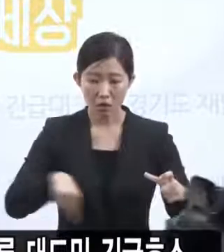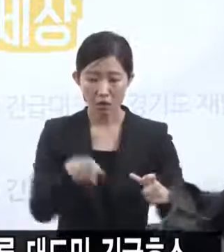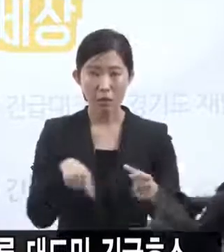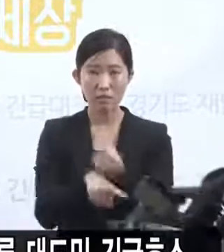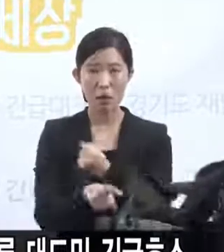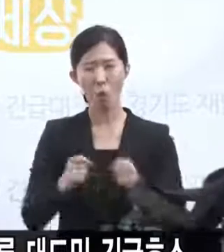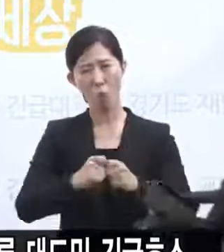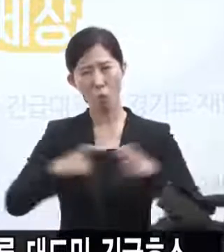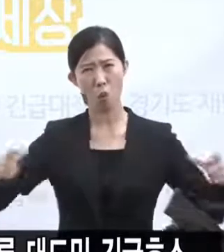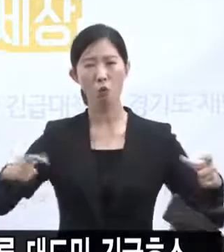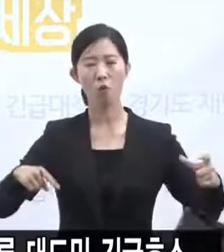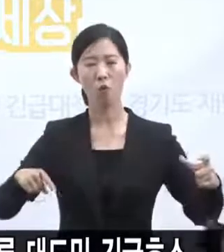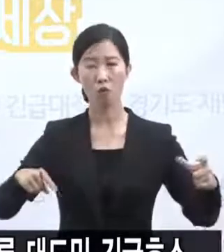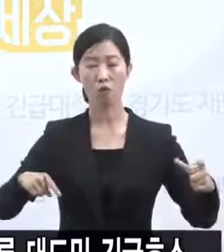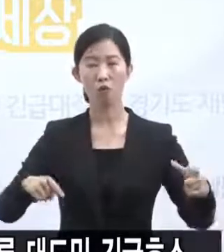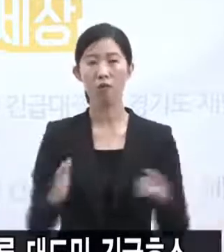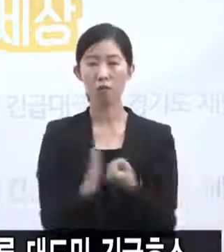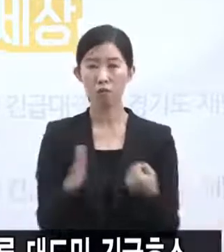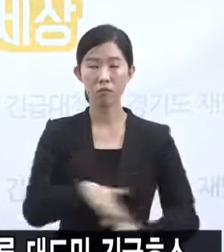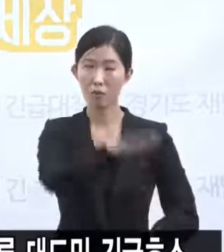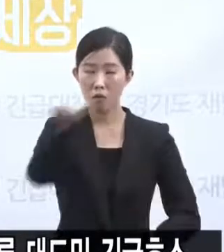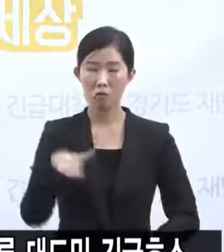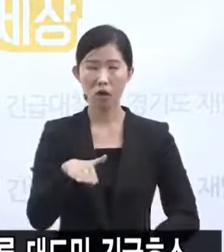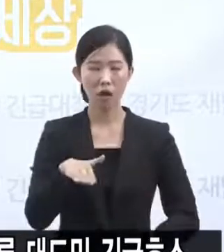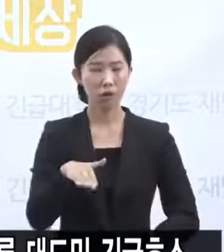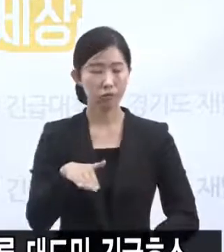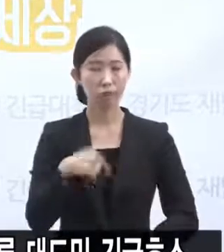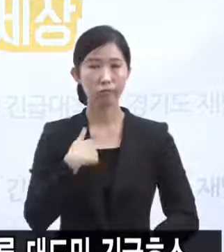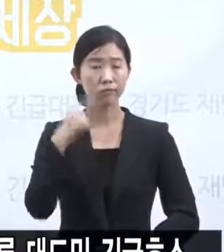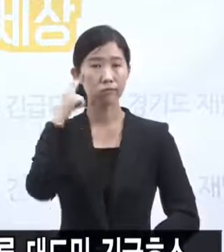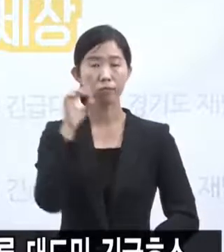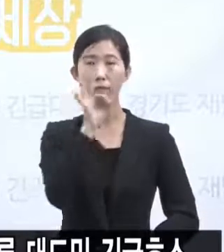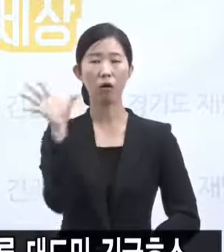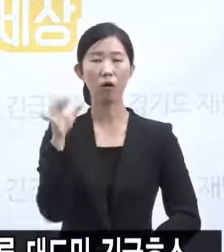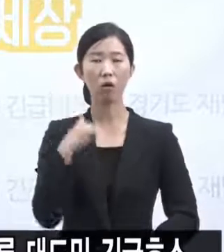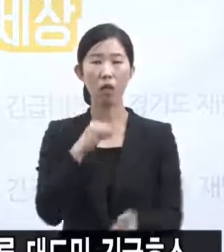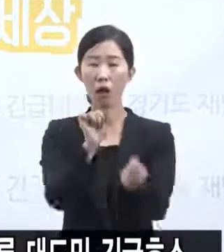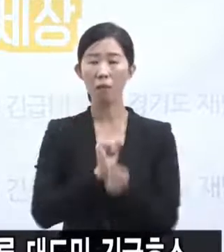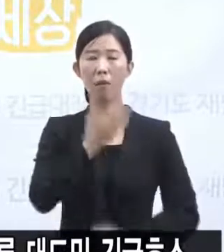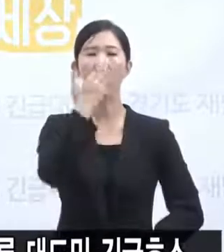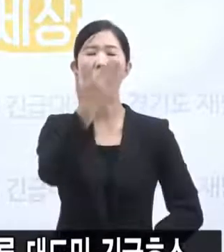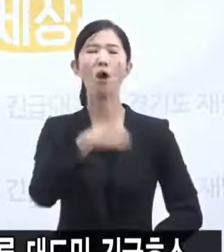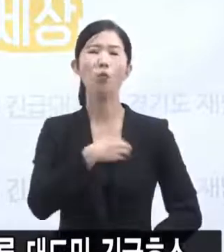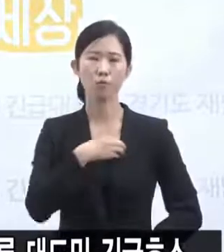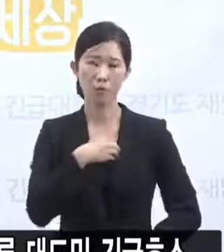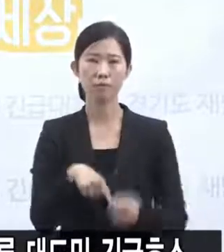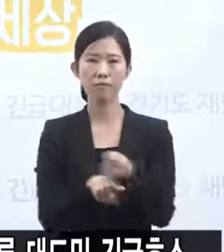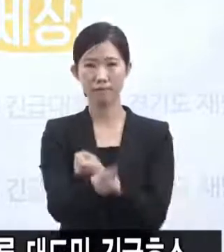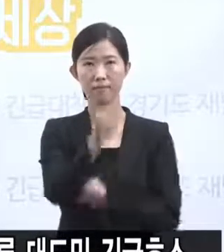방증으로서 누구나 예상치 못한 상황에서 얼마든지 감염될 수 있다는 것을 뜻합니다.